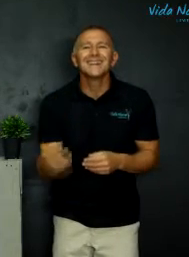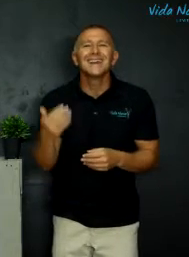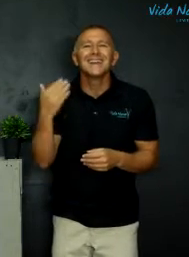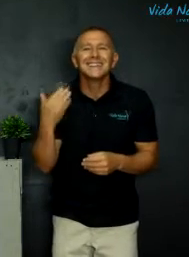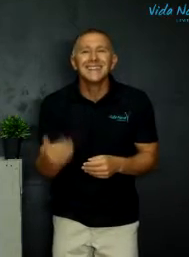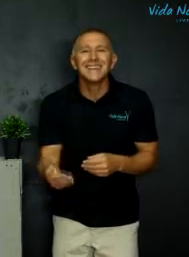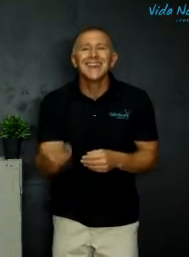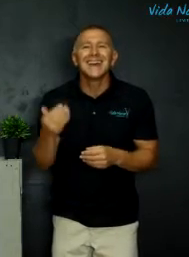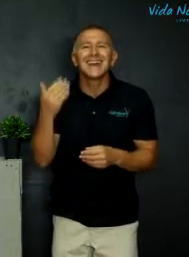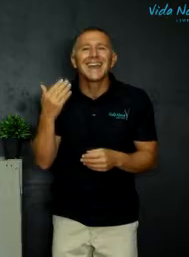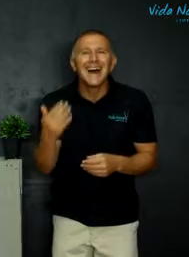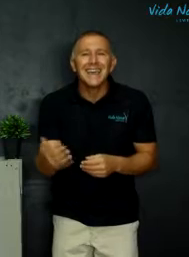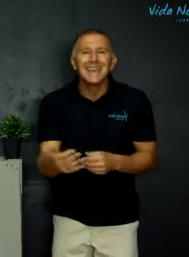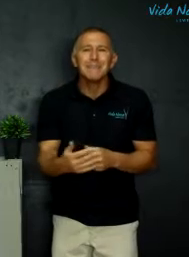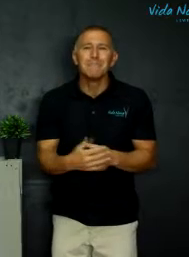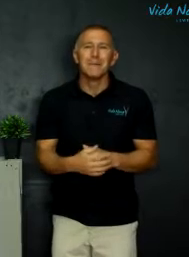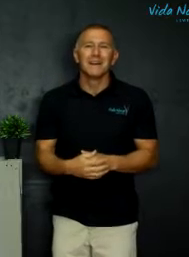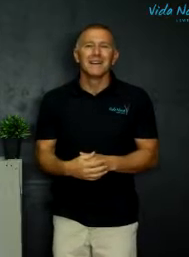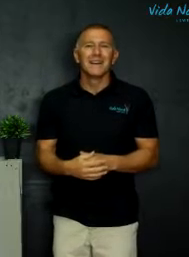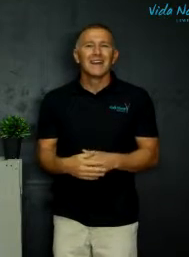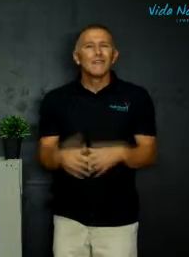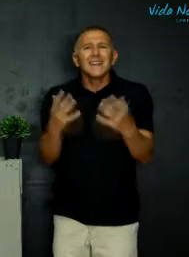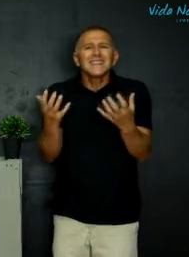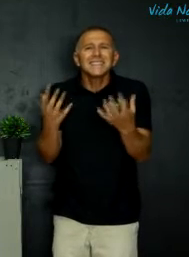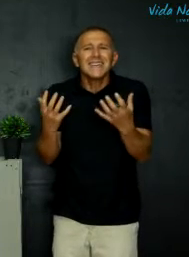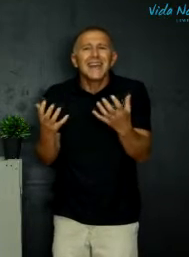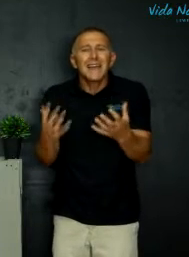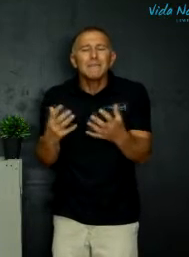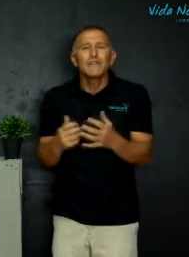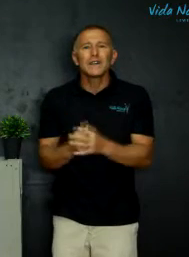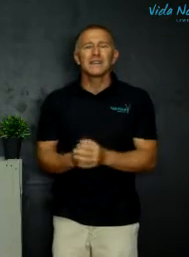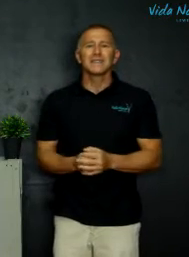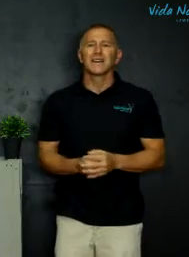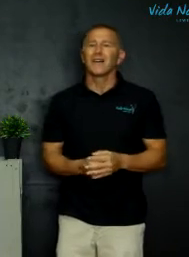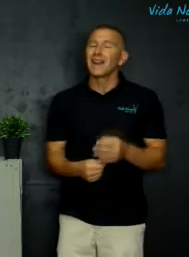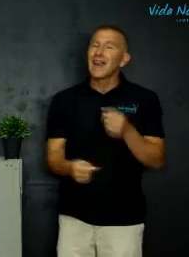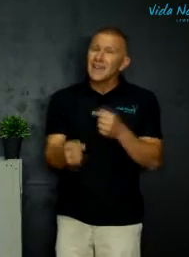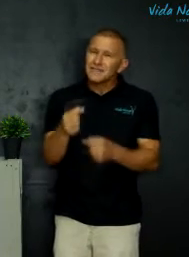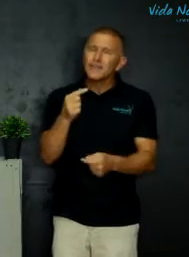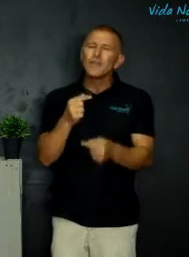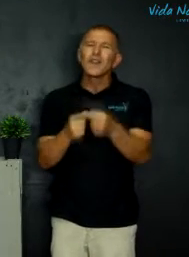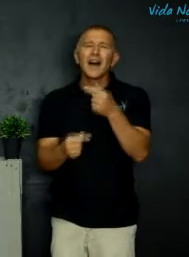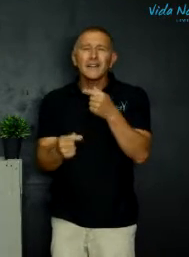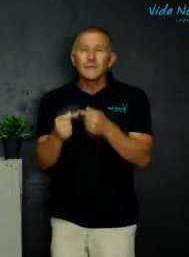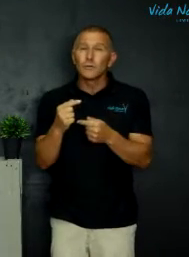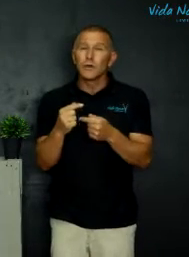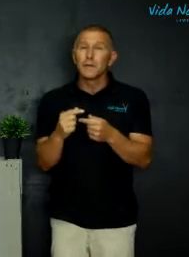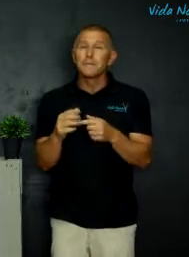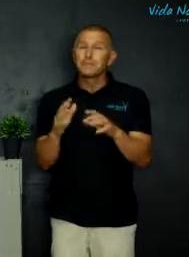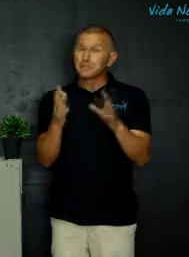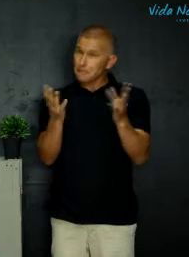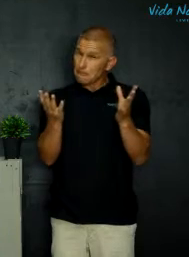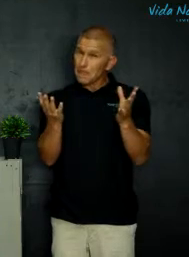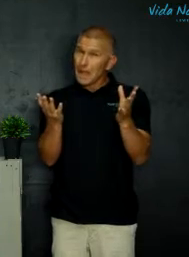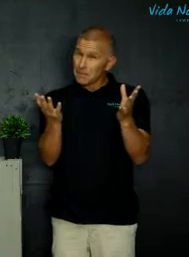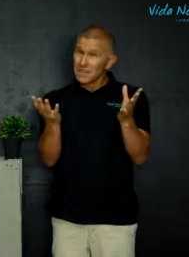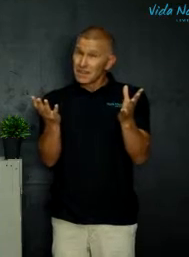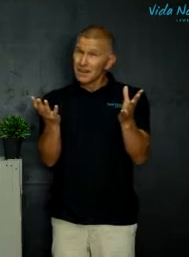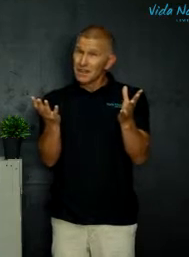die geim? Wat is die geim van Israel? En ek sy jou wil uitnooi, en miskien gaan